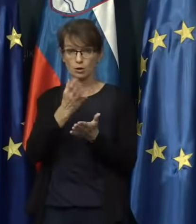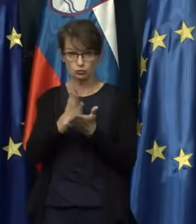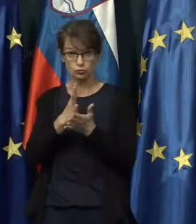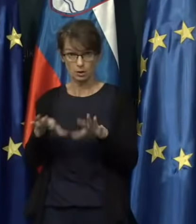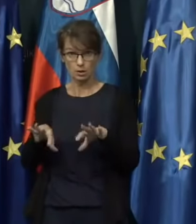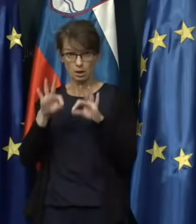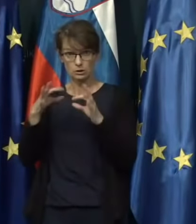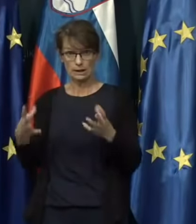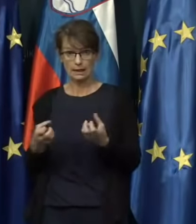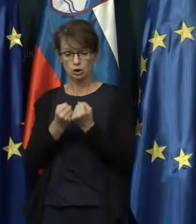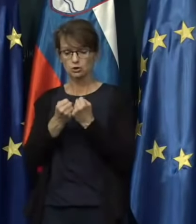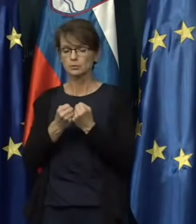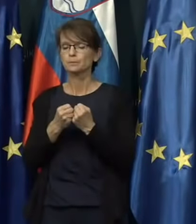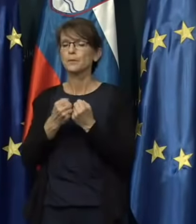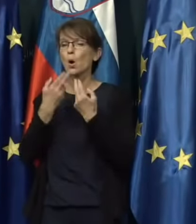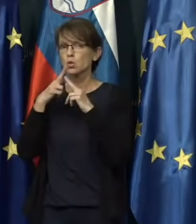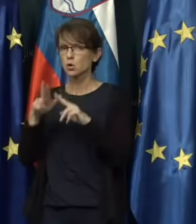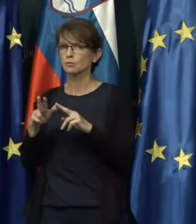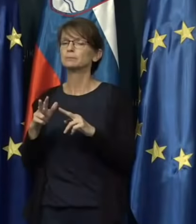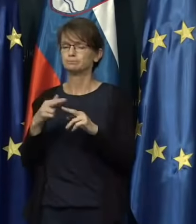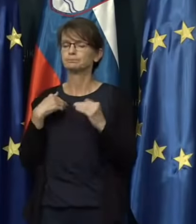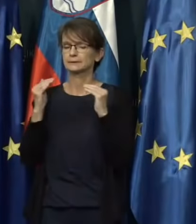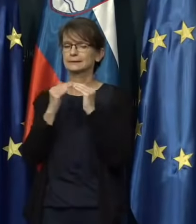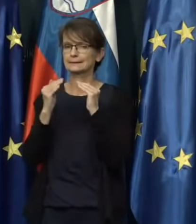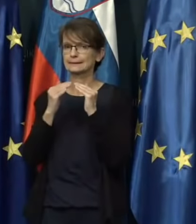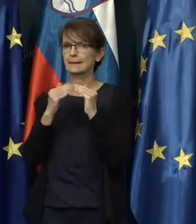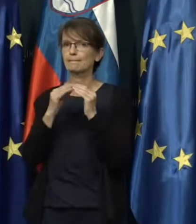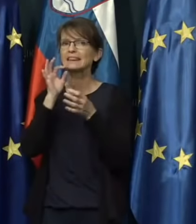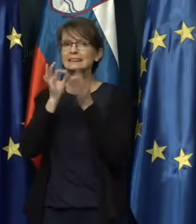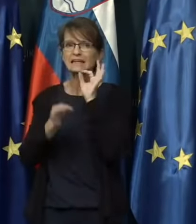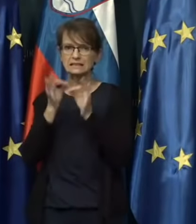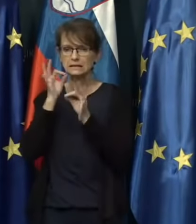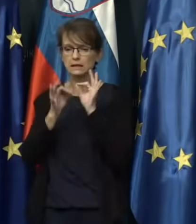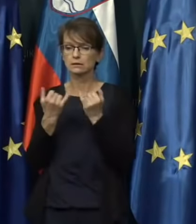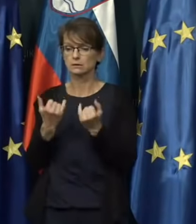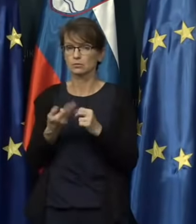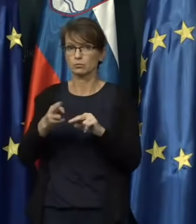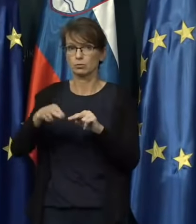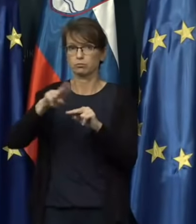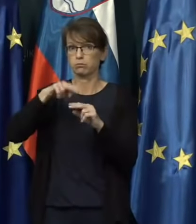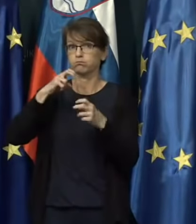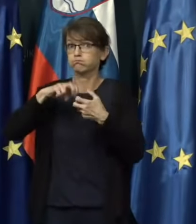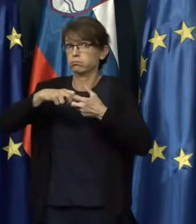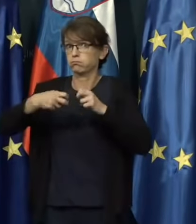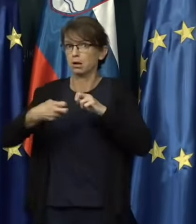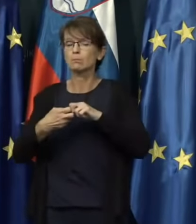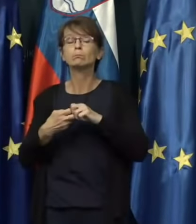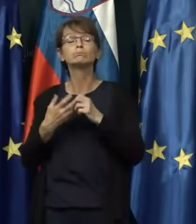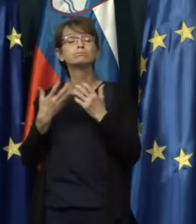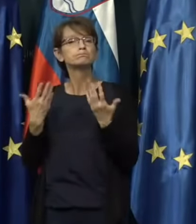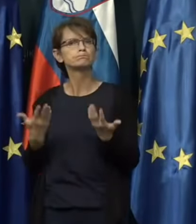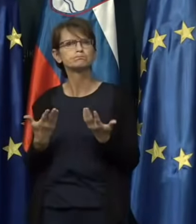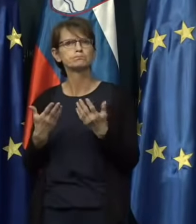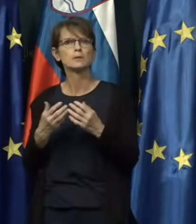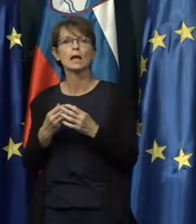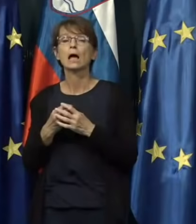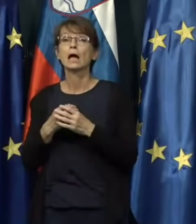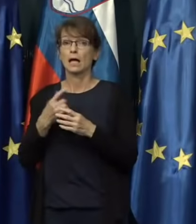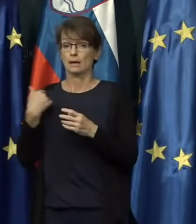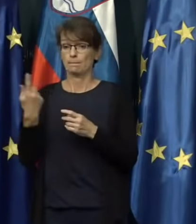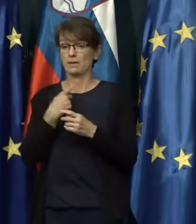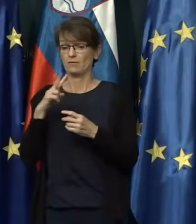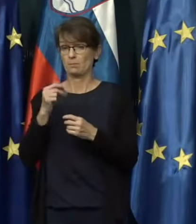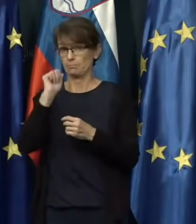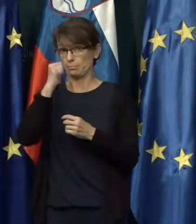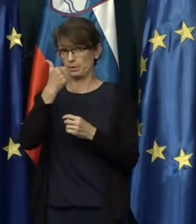Zamej. Senjam, testiranja postajajo problem, predvsem iz razloga, da smo v